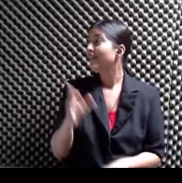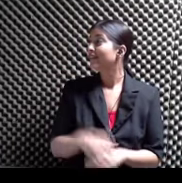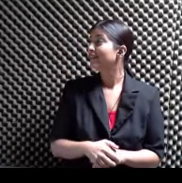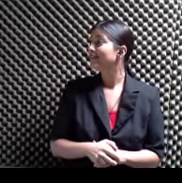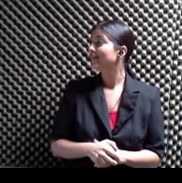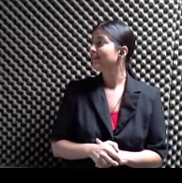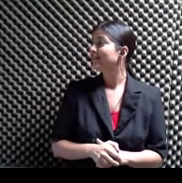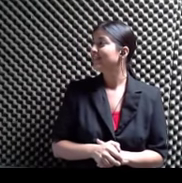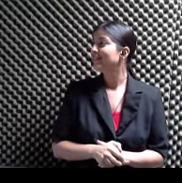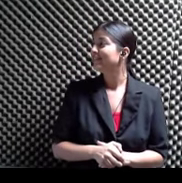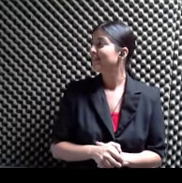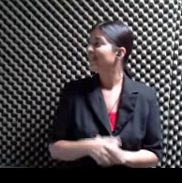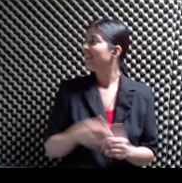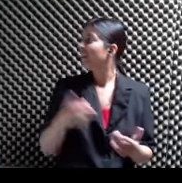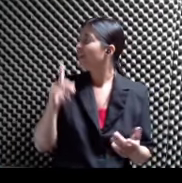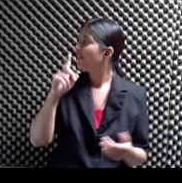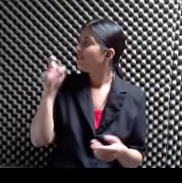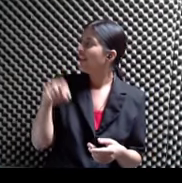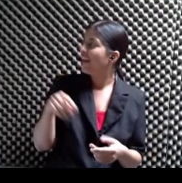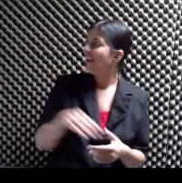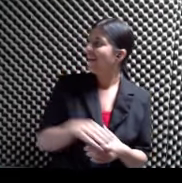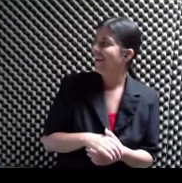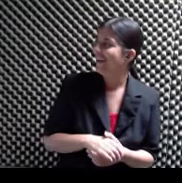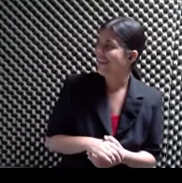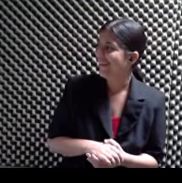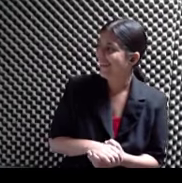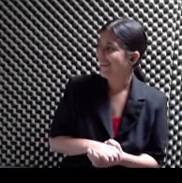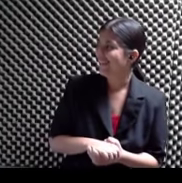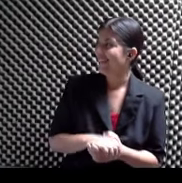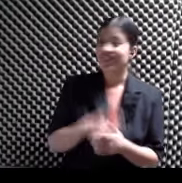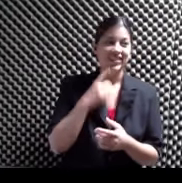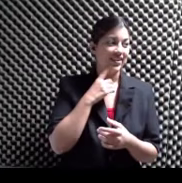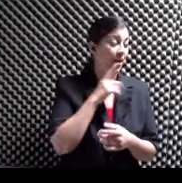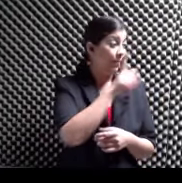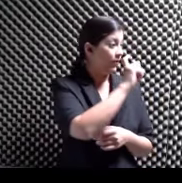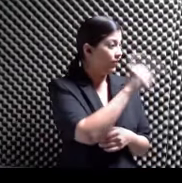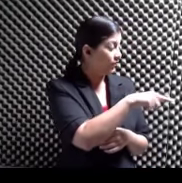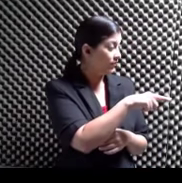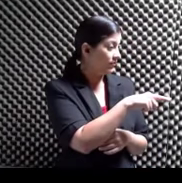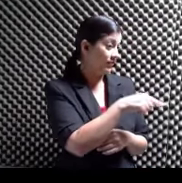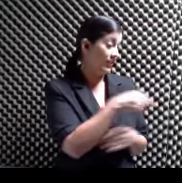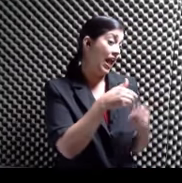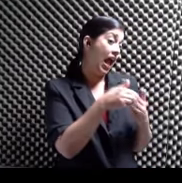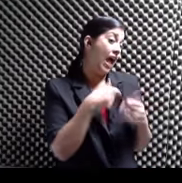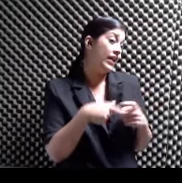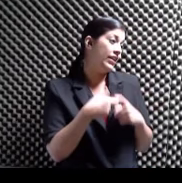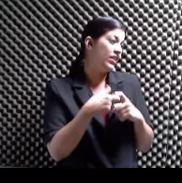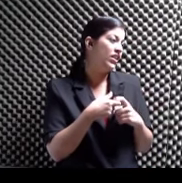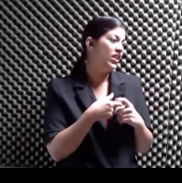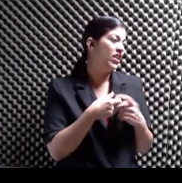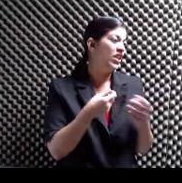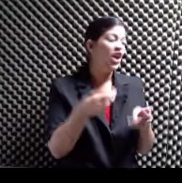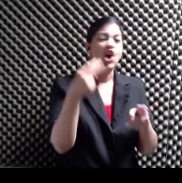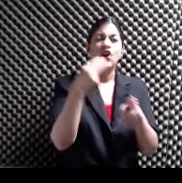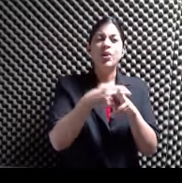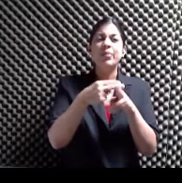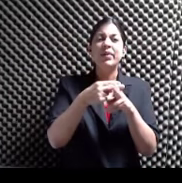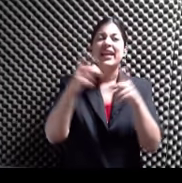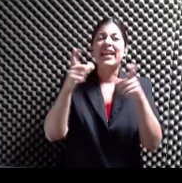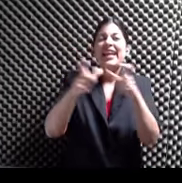Dicen por ahí Que de dónde Pregunta Verónica Ya de producción Antes de que nos vayamos A corte Que de dónde viene El nombre de Gigante Dormido Esta es una pregunta Que ella